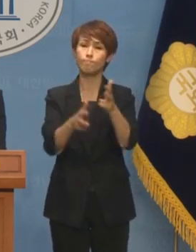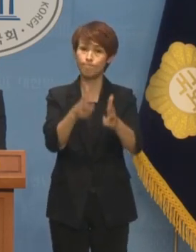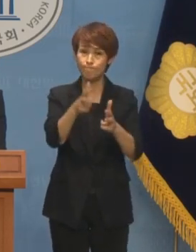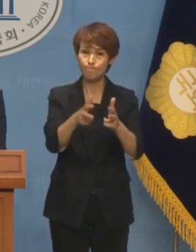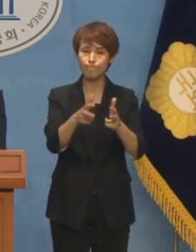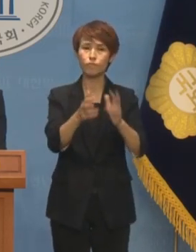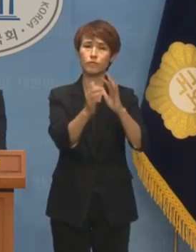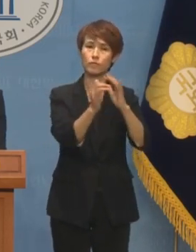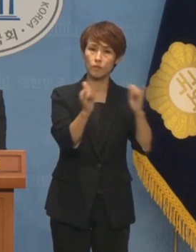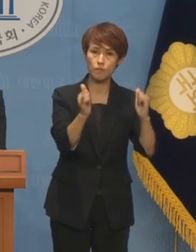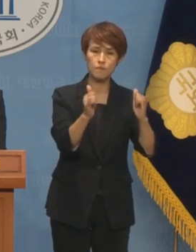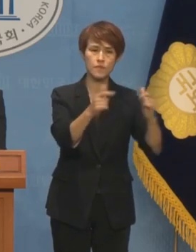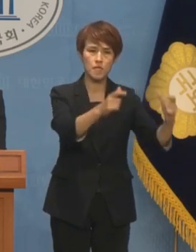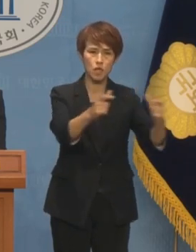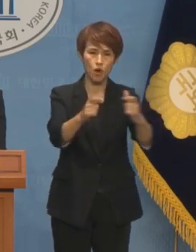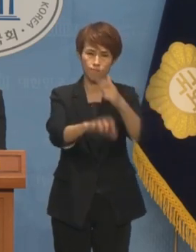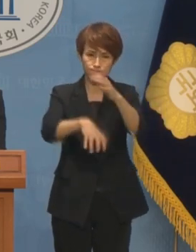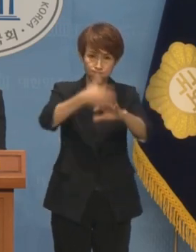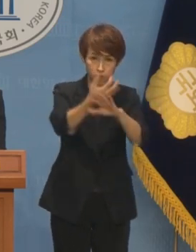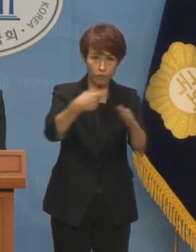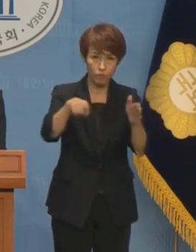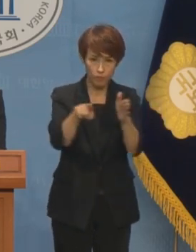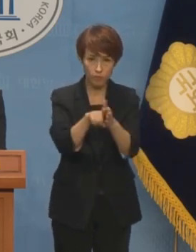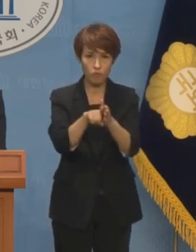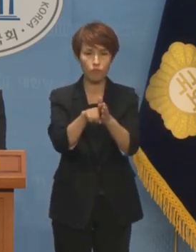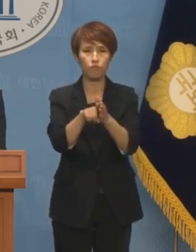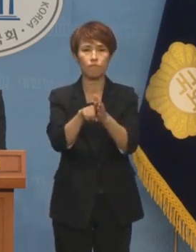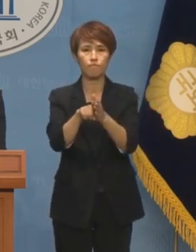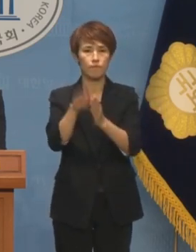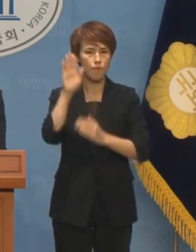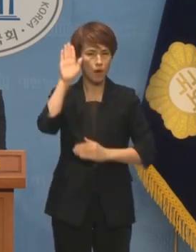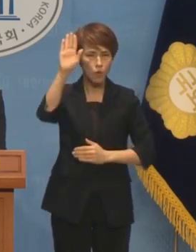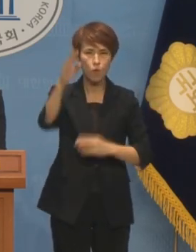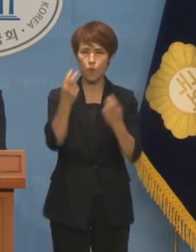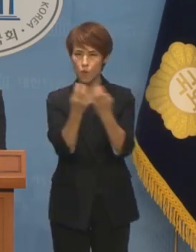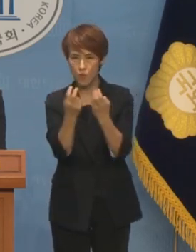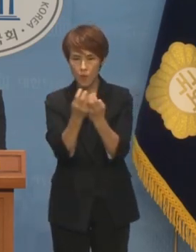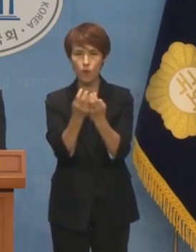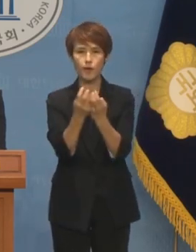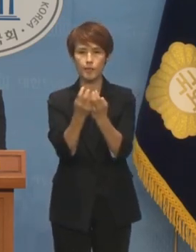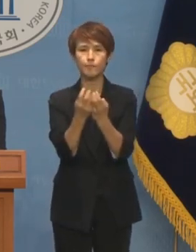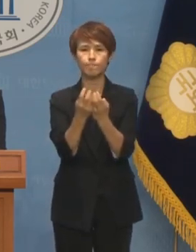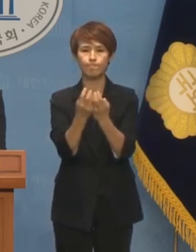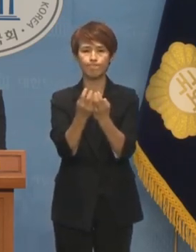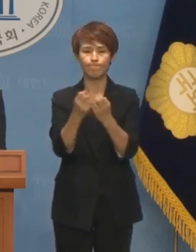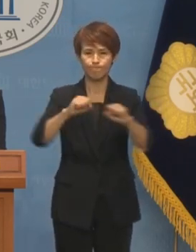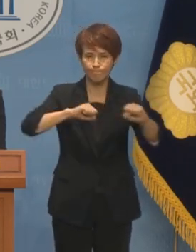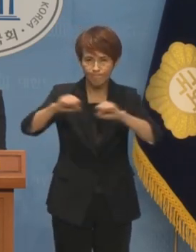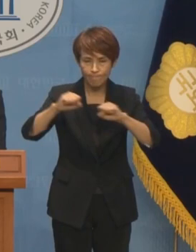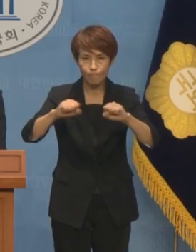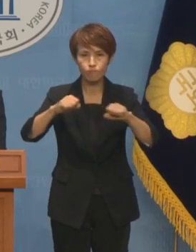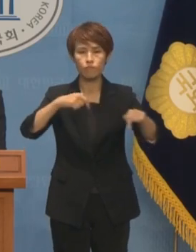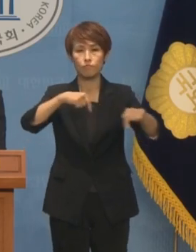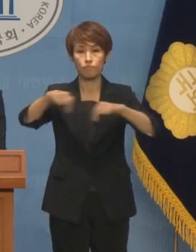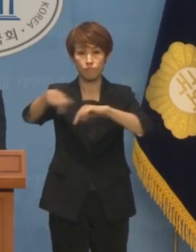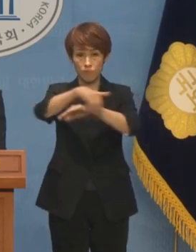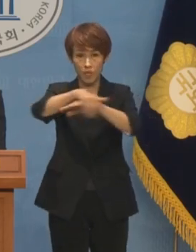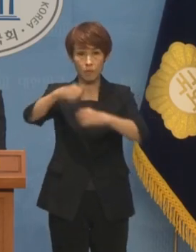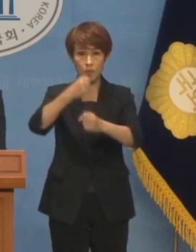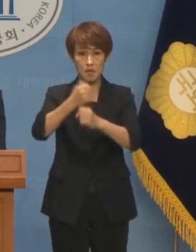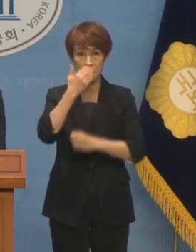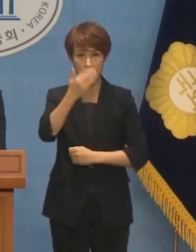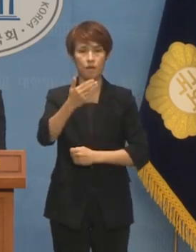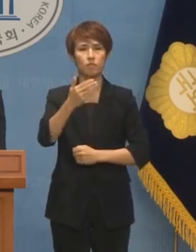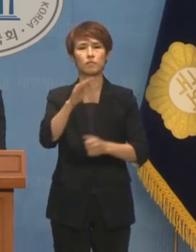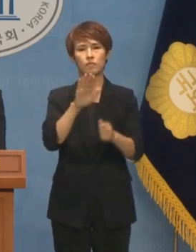인력, 지역혁신정책에 관해 장기적 관점에서 현장중심 과학기술정책이 이루어질 수 있도록